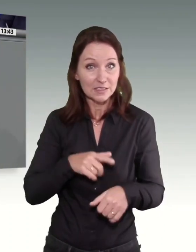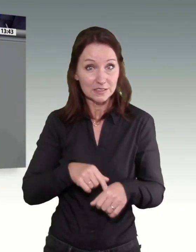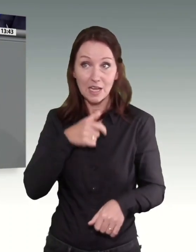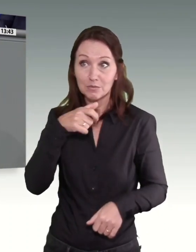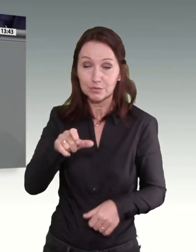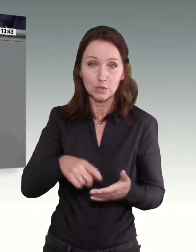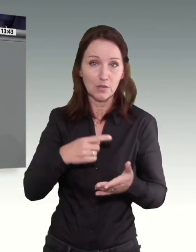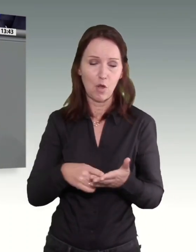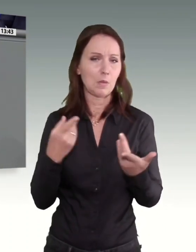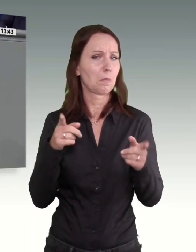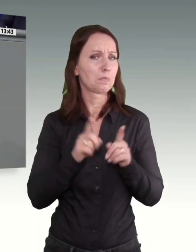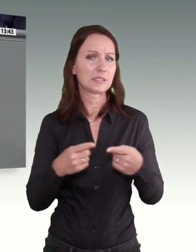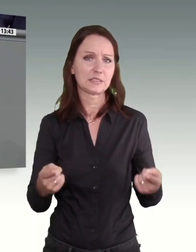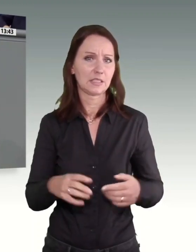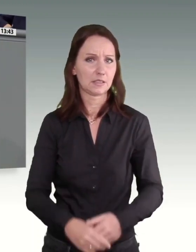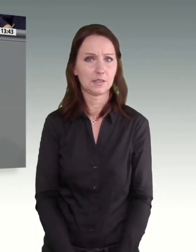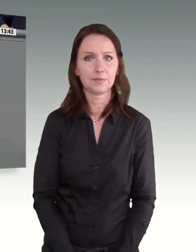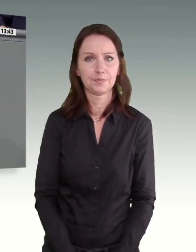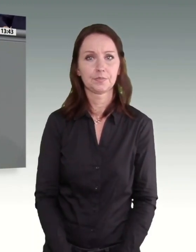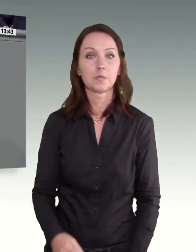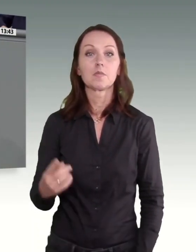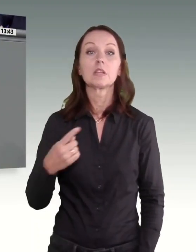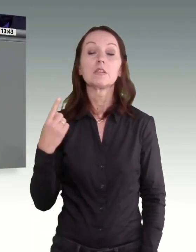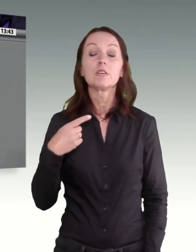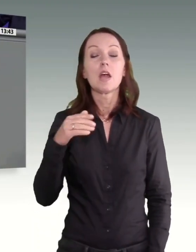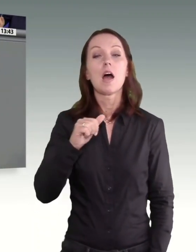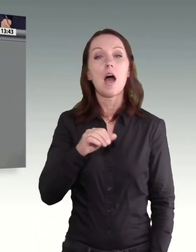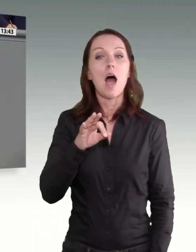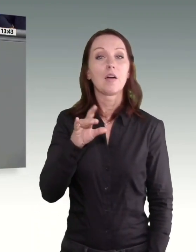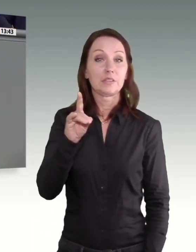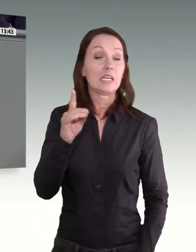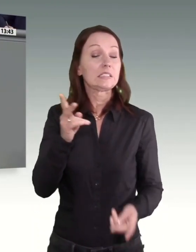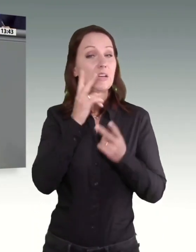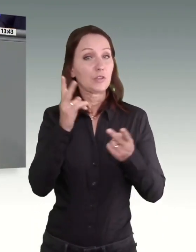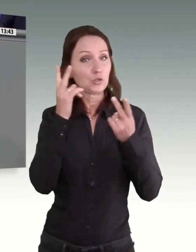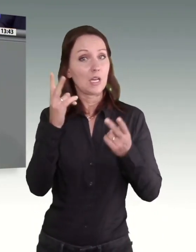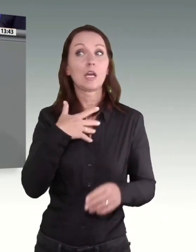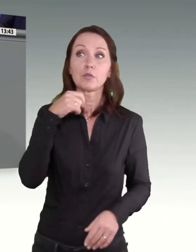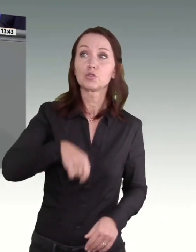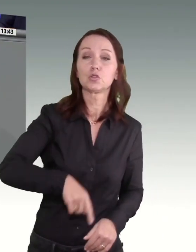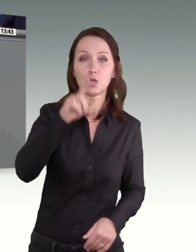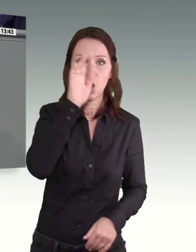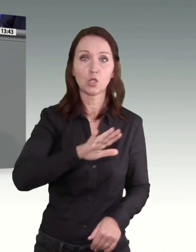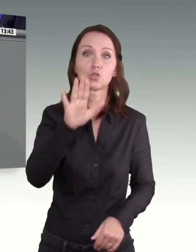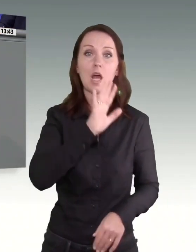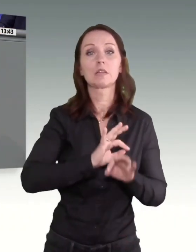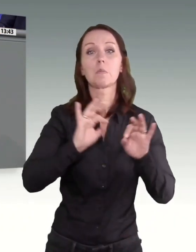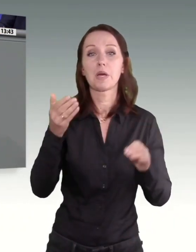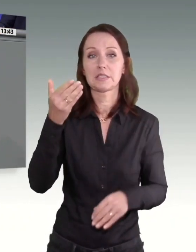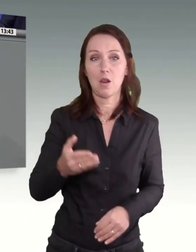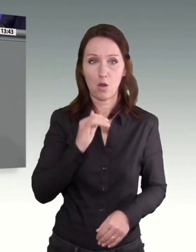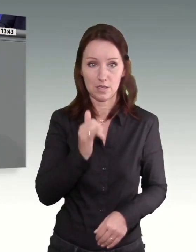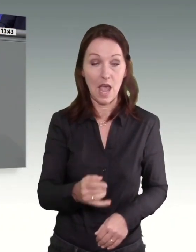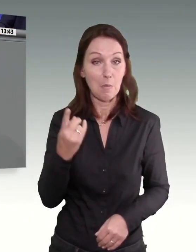Wir von der AfD wünschen uns selbstverständlich auch, dass wir in Deutschland bessere Löhne bekommen, aber nicht um den Preis, dass viele Firmen daran